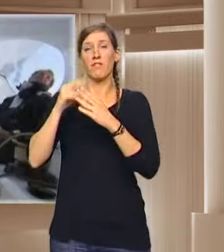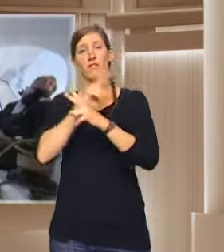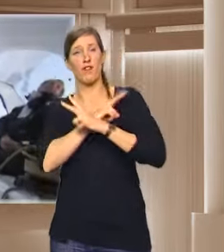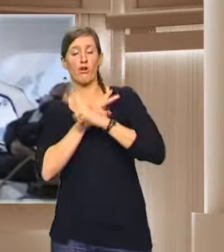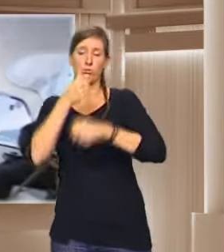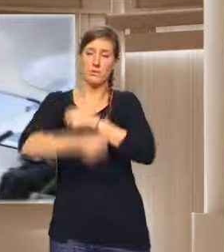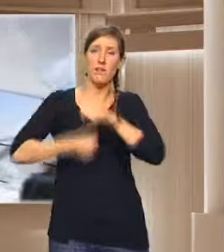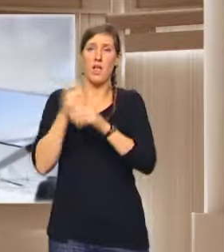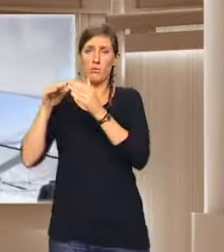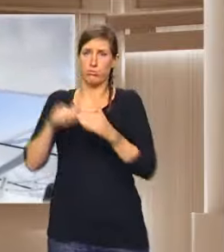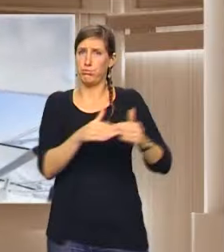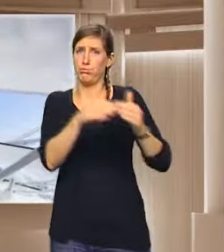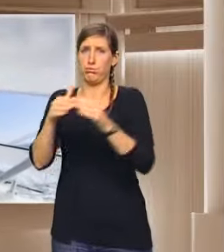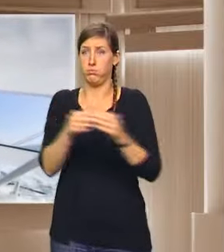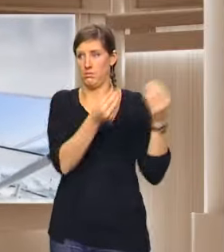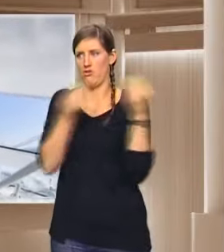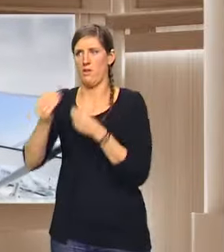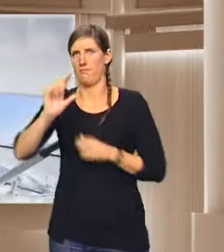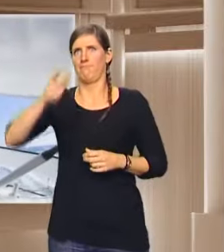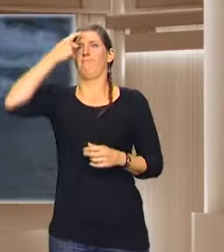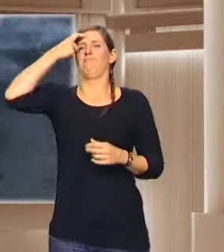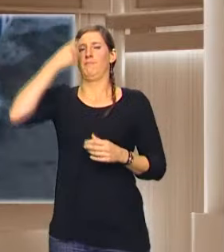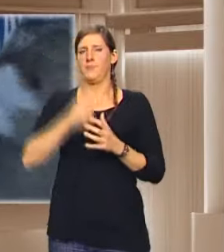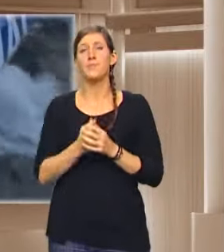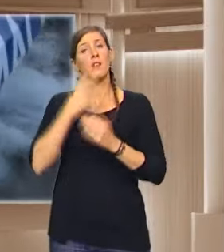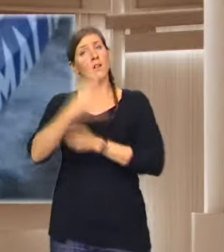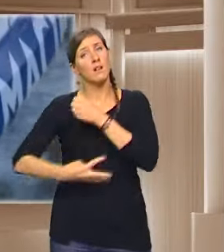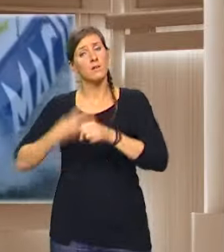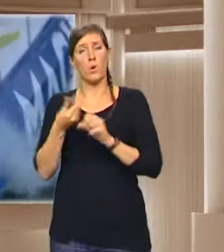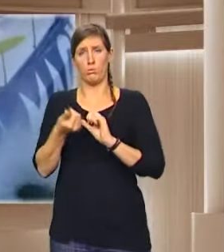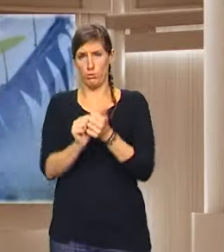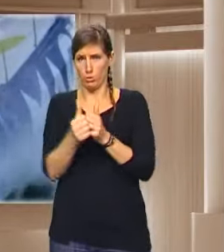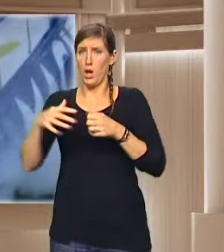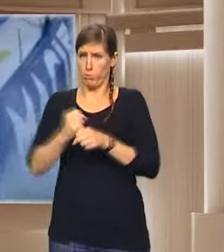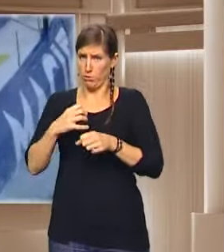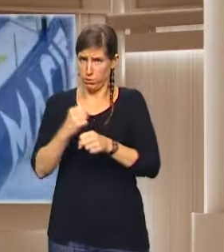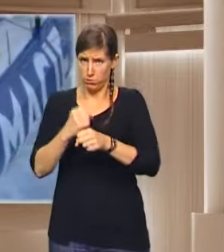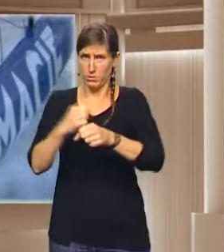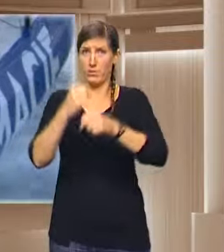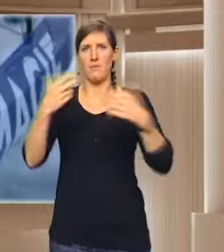le marque profondément. Depuis 4 ans, il enchaîne les succès en course. Ce sera son premier tour du monde.